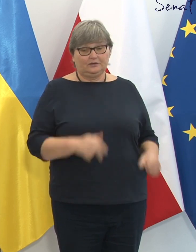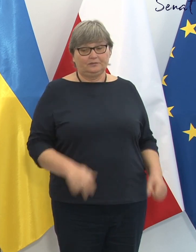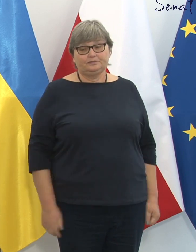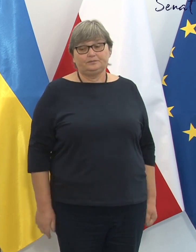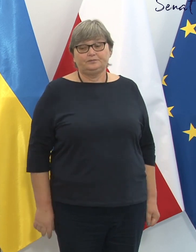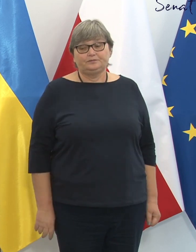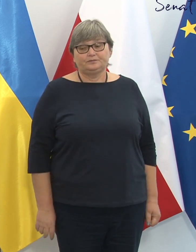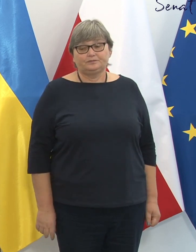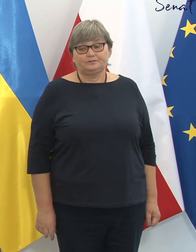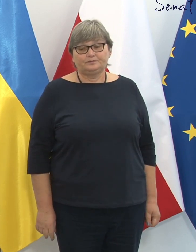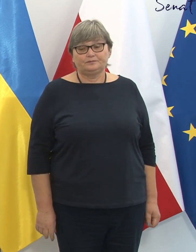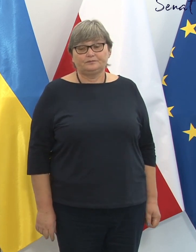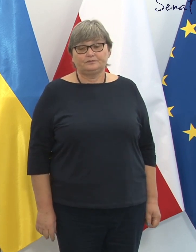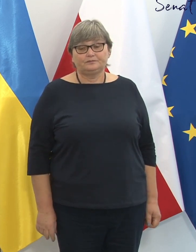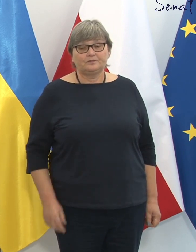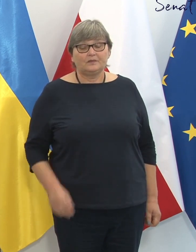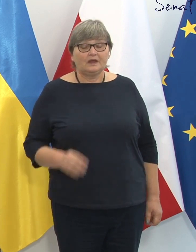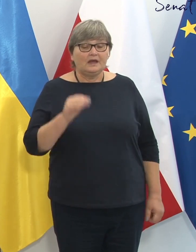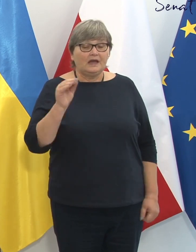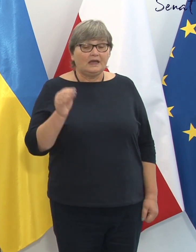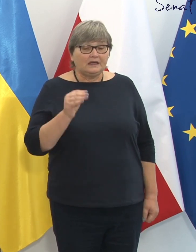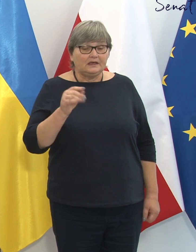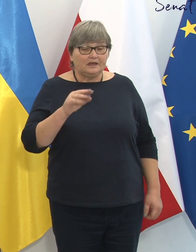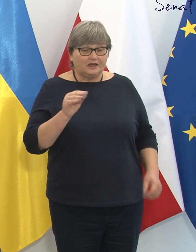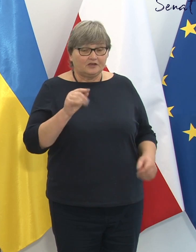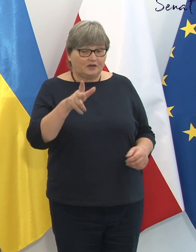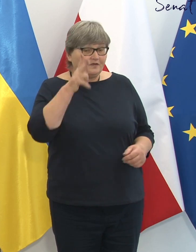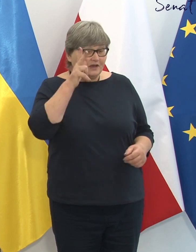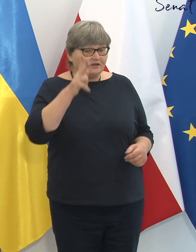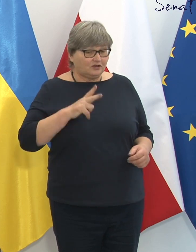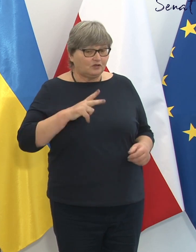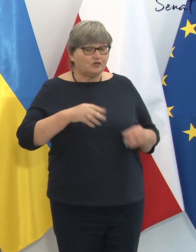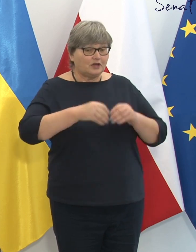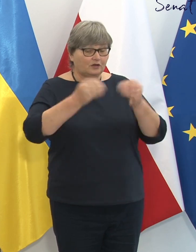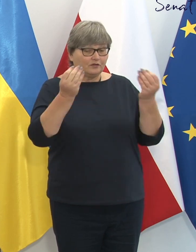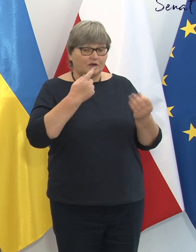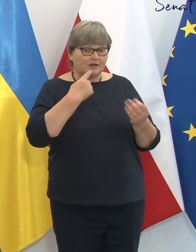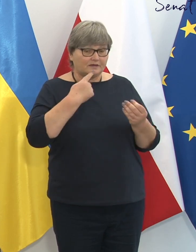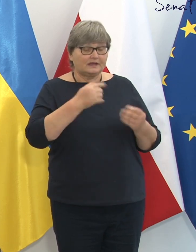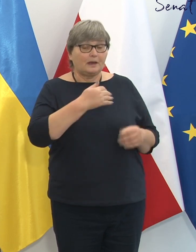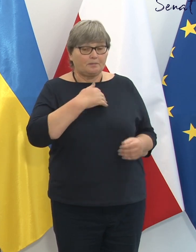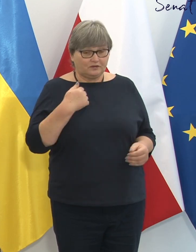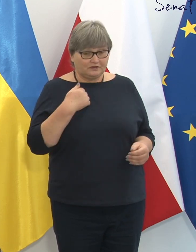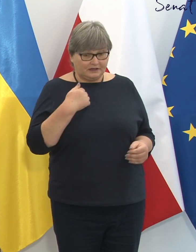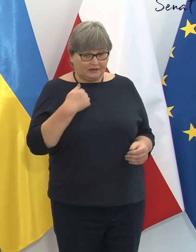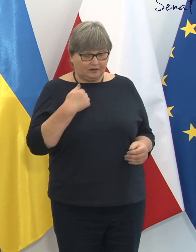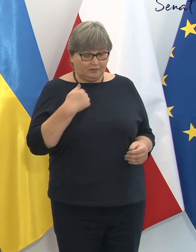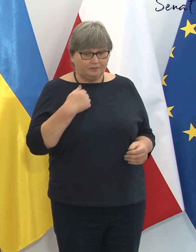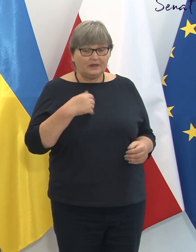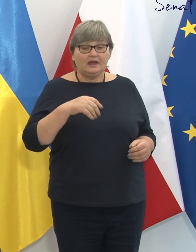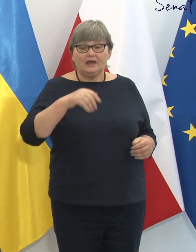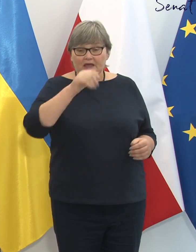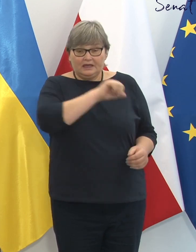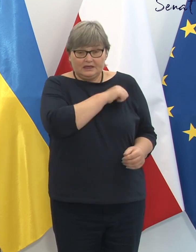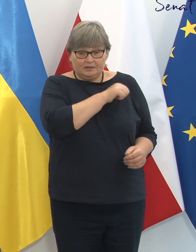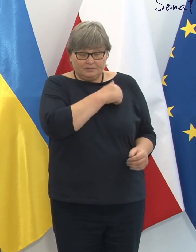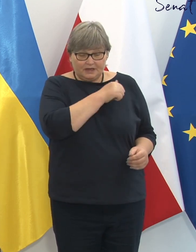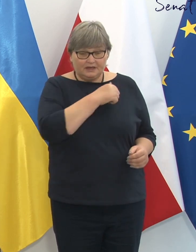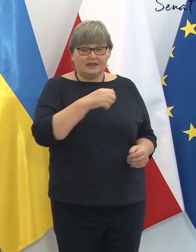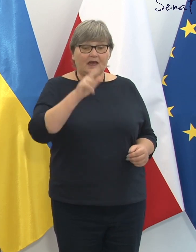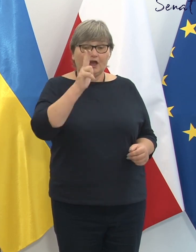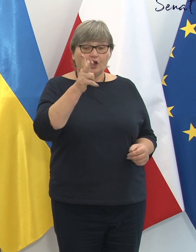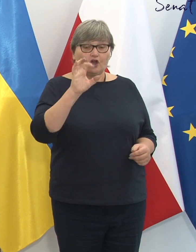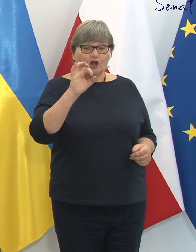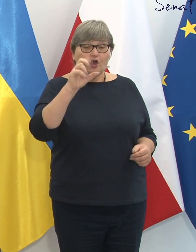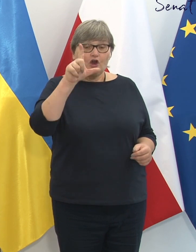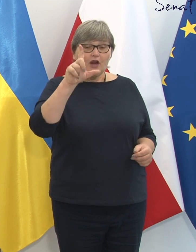większości, jak również o Instytucie Rozwoju Języka Polskiego im. św. Maksymiliana Marii Kolbego.